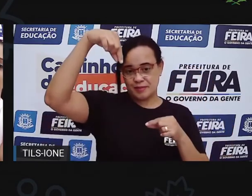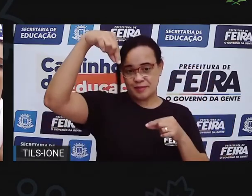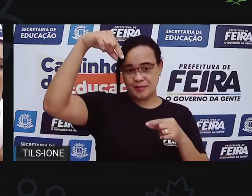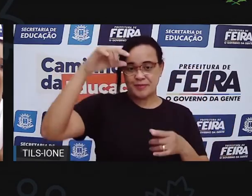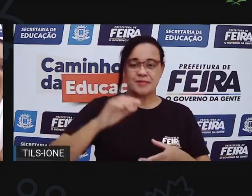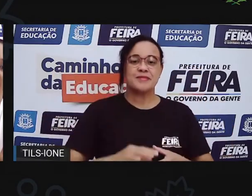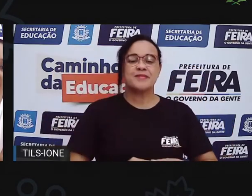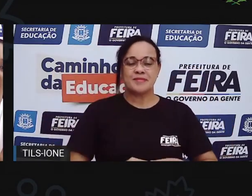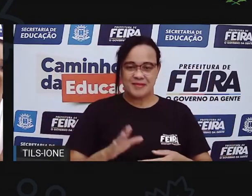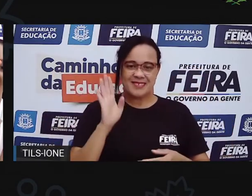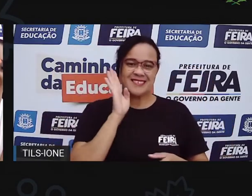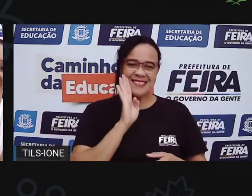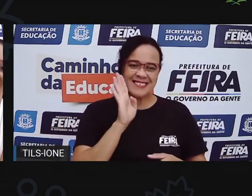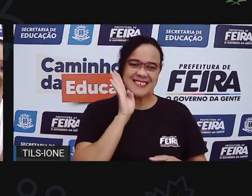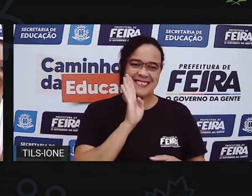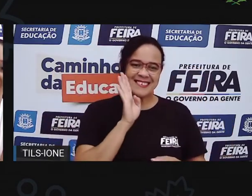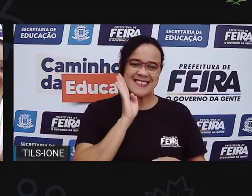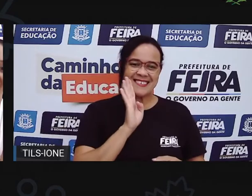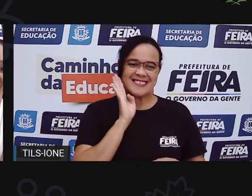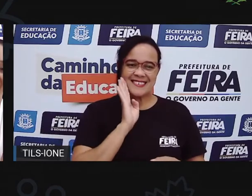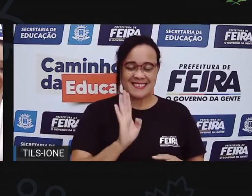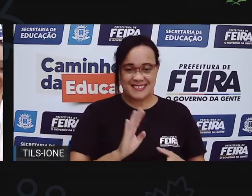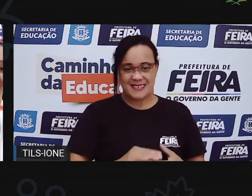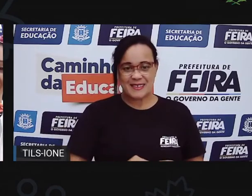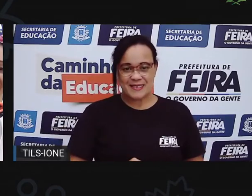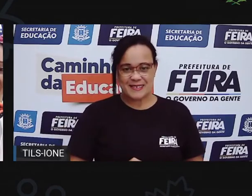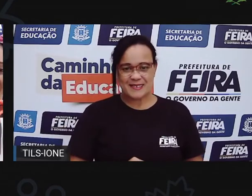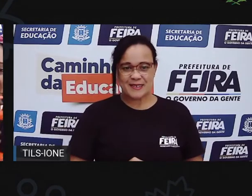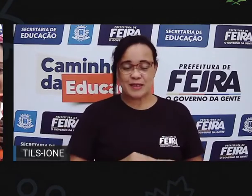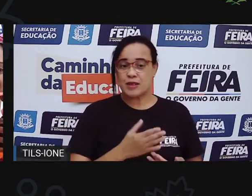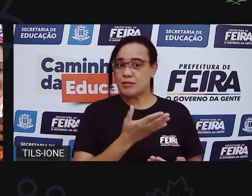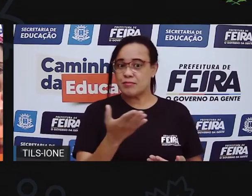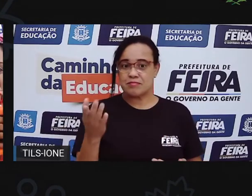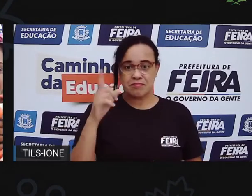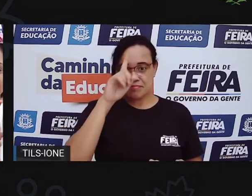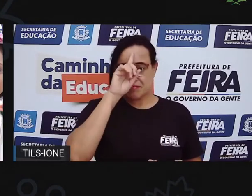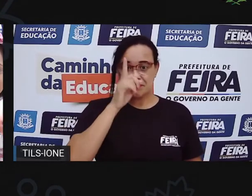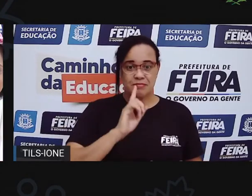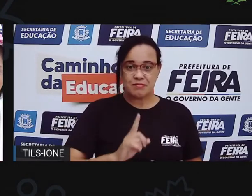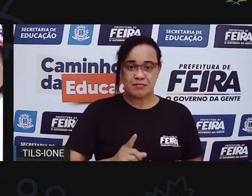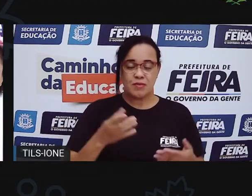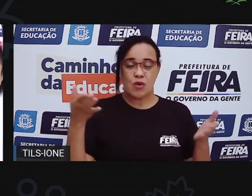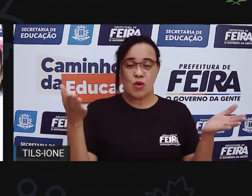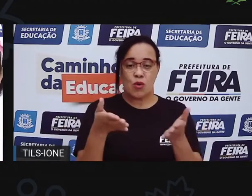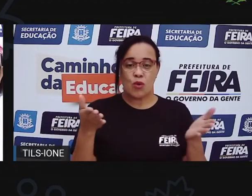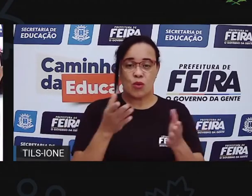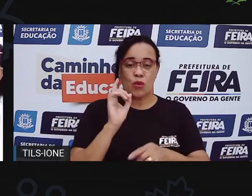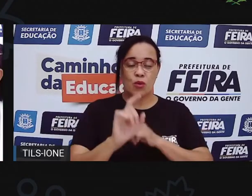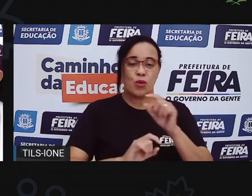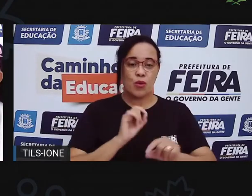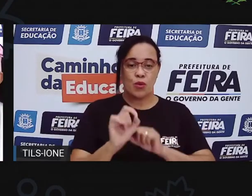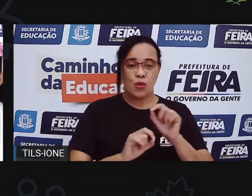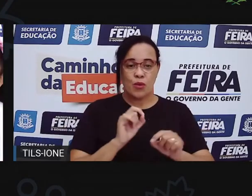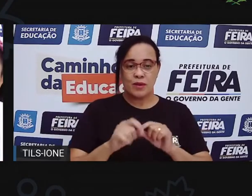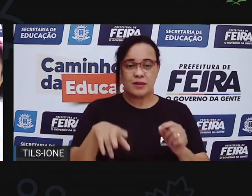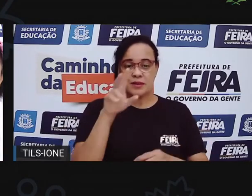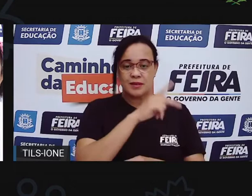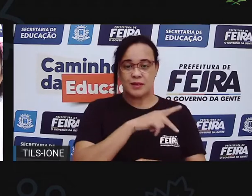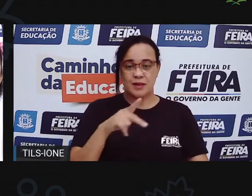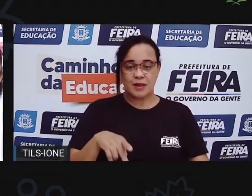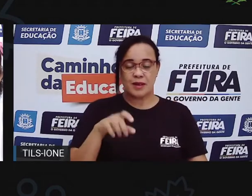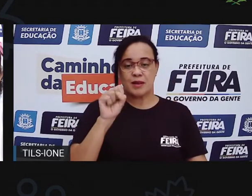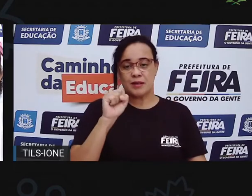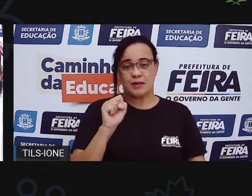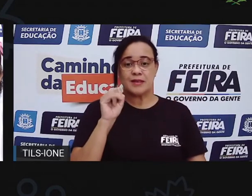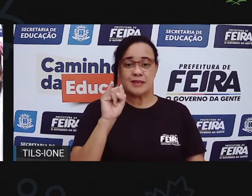Que legal! Meninada, vocês não sabem, hoje a Pró-Ci preparou